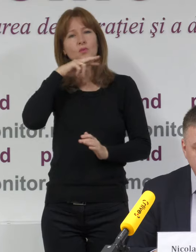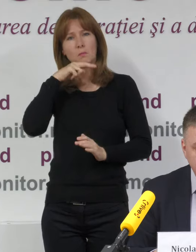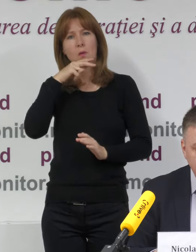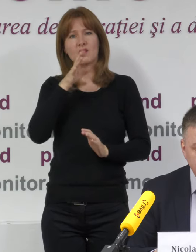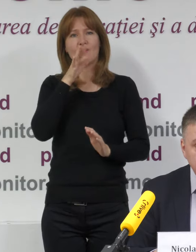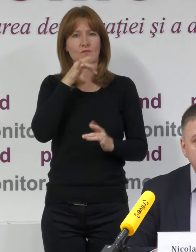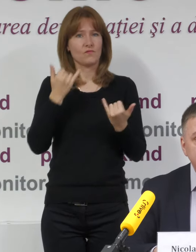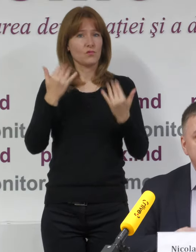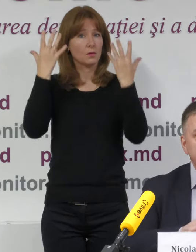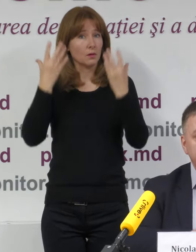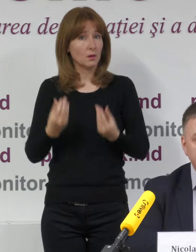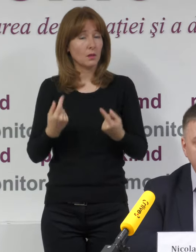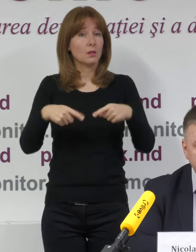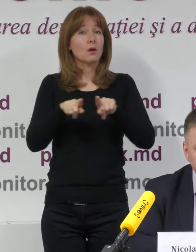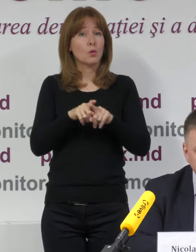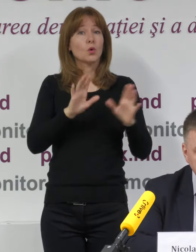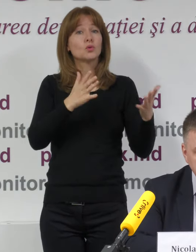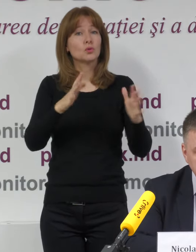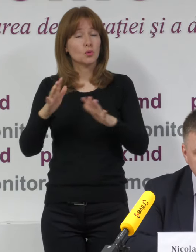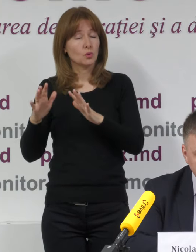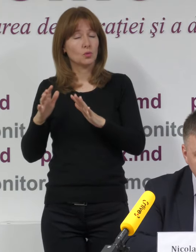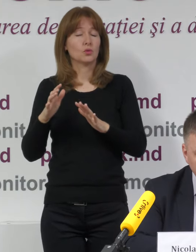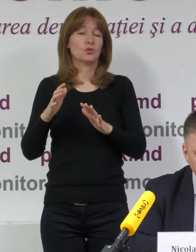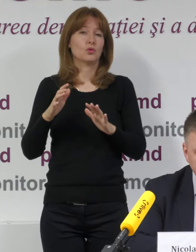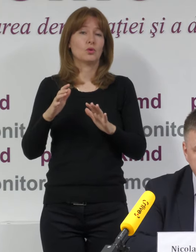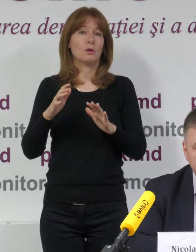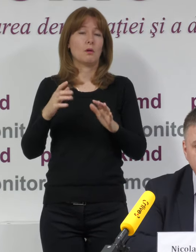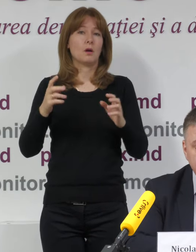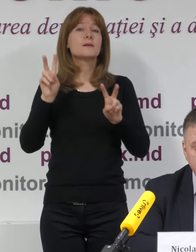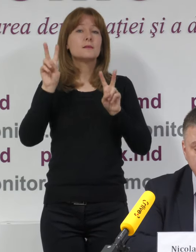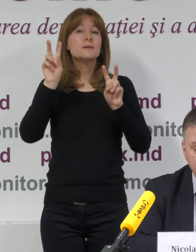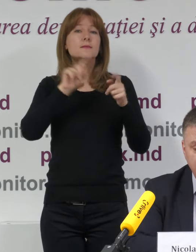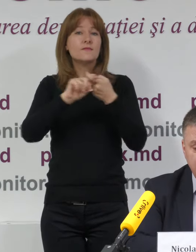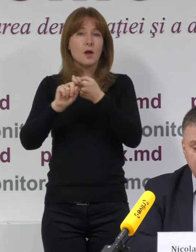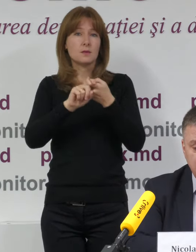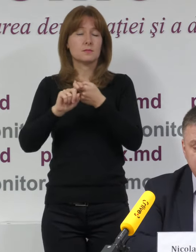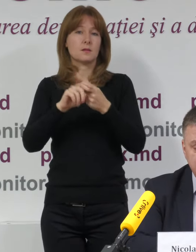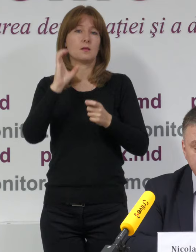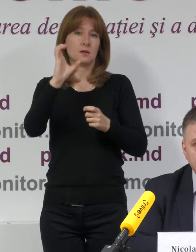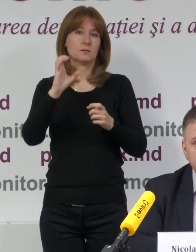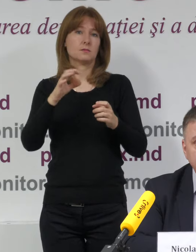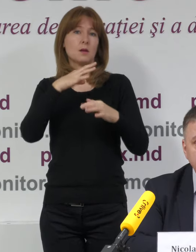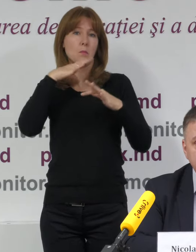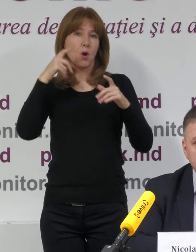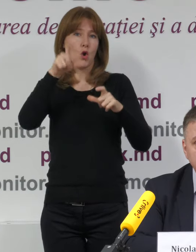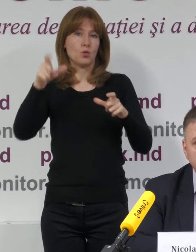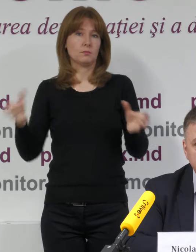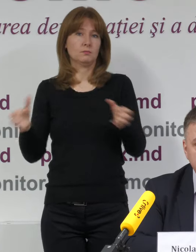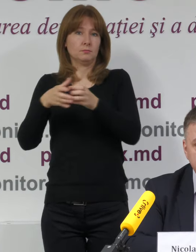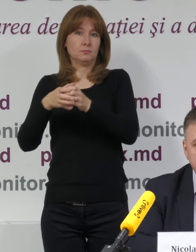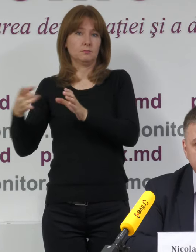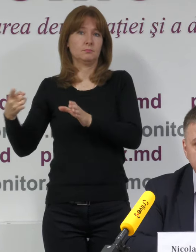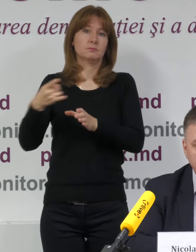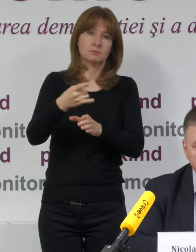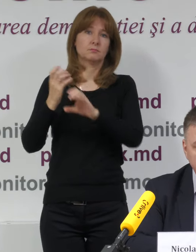parcursul zilei la cazurile de transportare organizată a legătorilor, în sensul că acest lucru